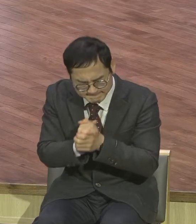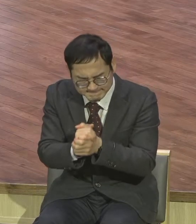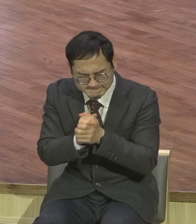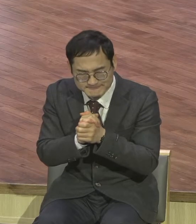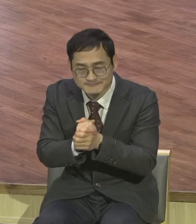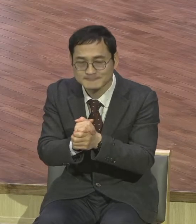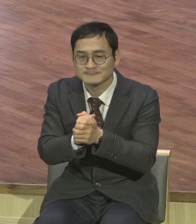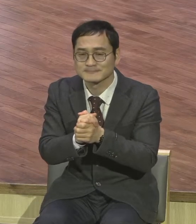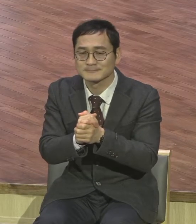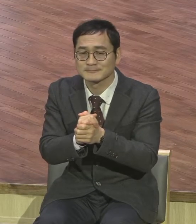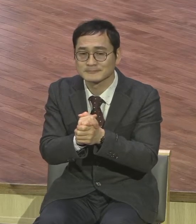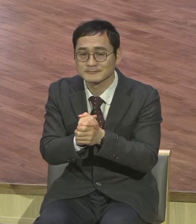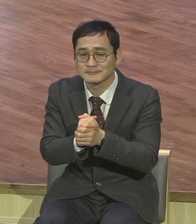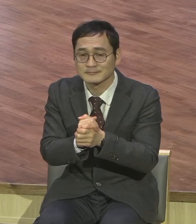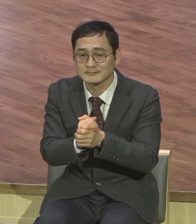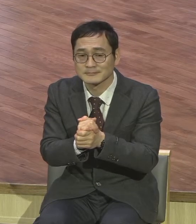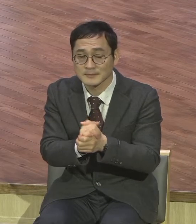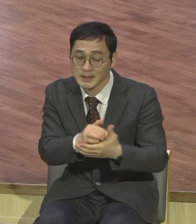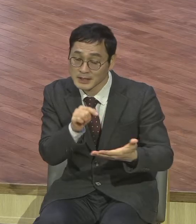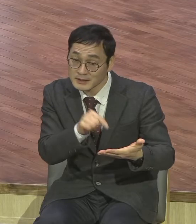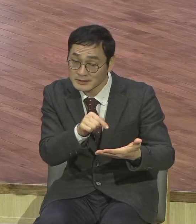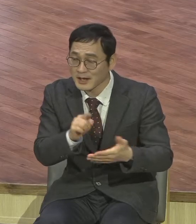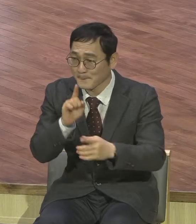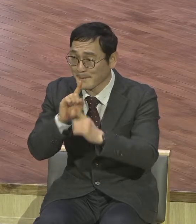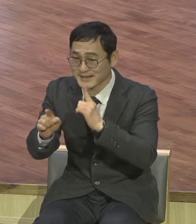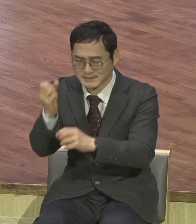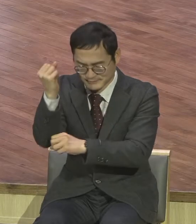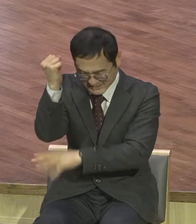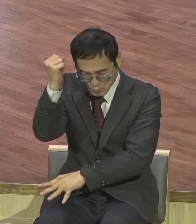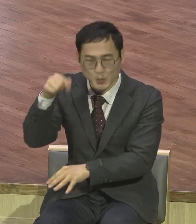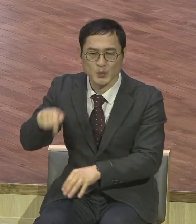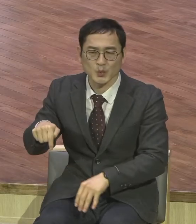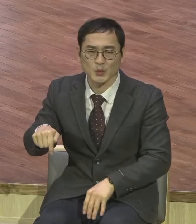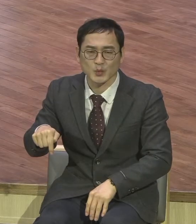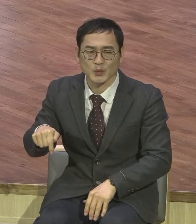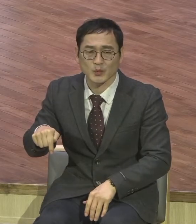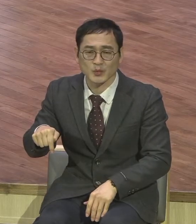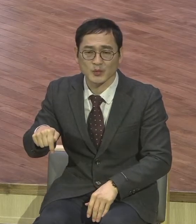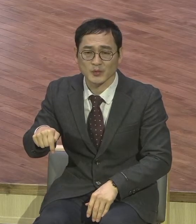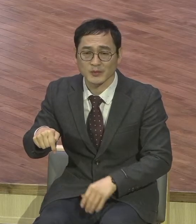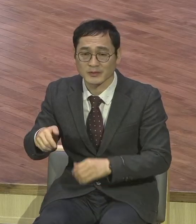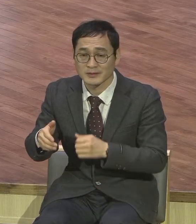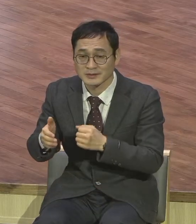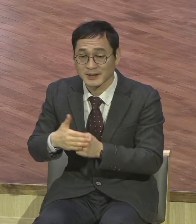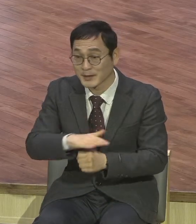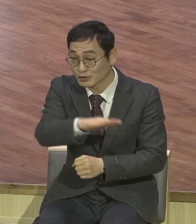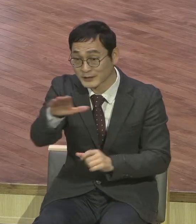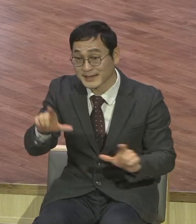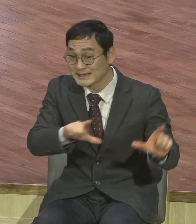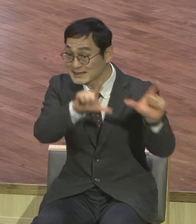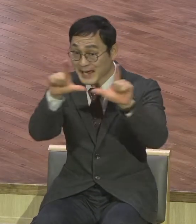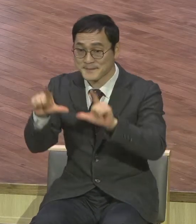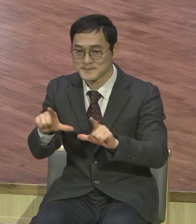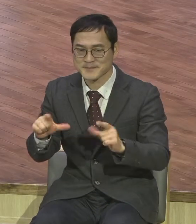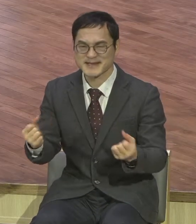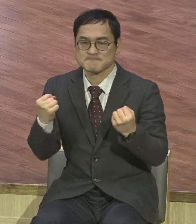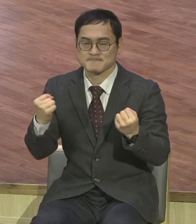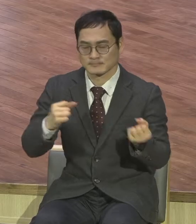여러분이 이렇게 살게 되면 삶이 어떻게 되냐. 활력이죠. 활력이. 삶에 생기가 있다고.